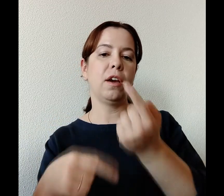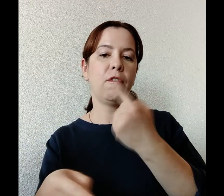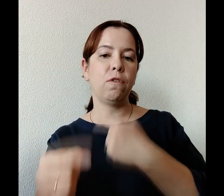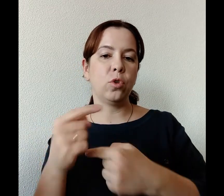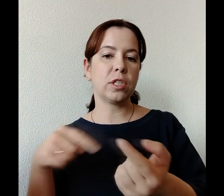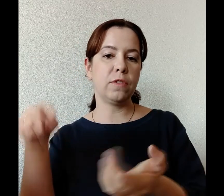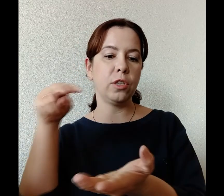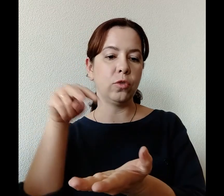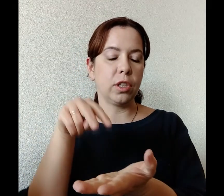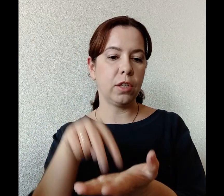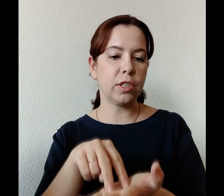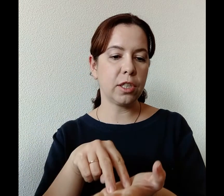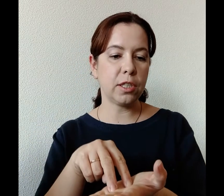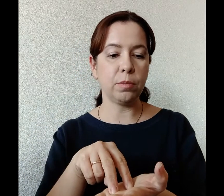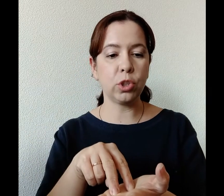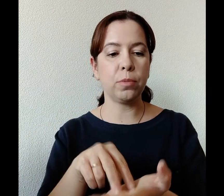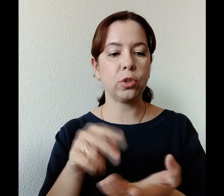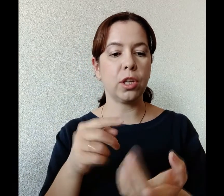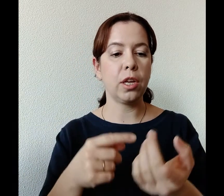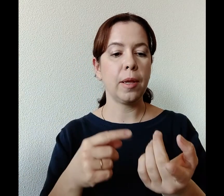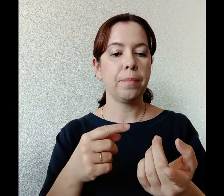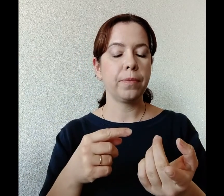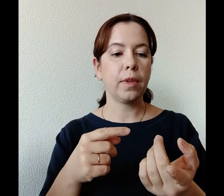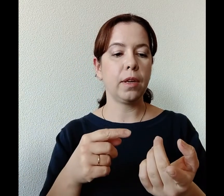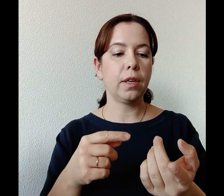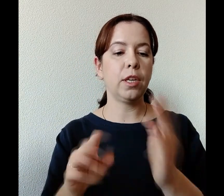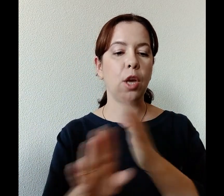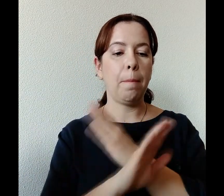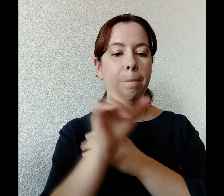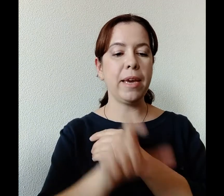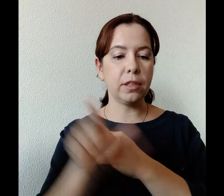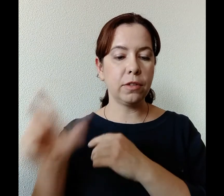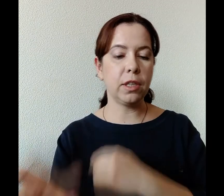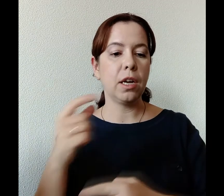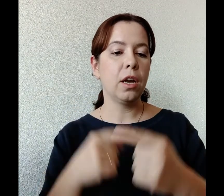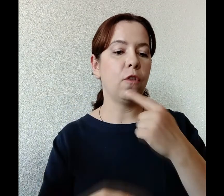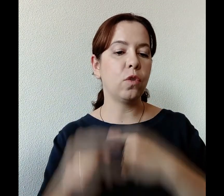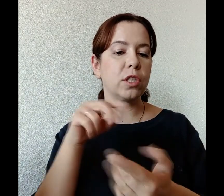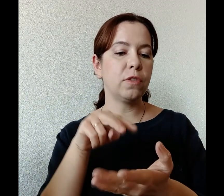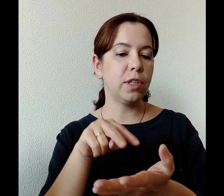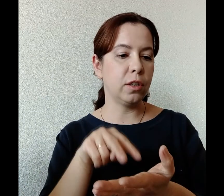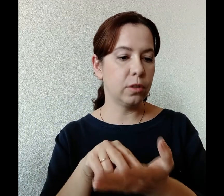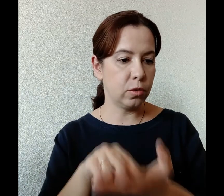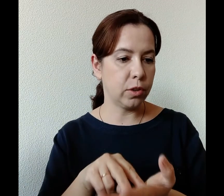воздвигнул и воскресил. Можно просто «И мертвых воздвигнул,